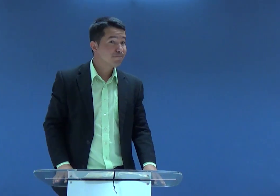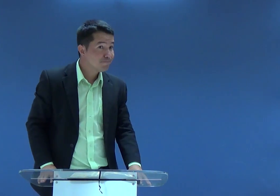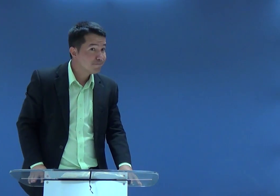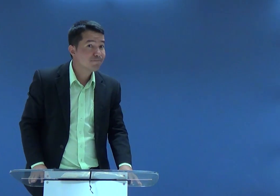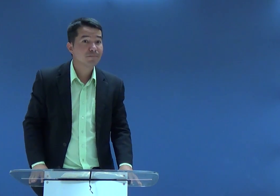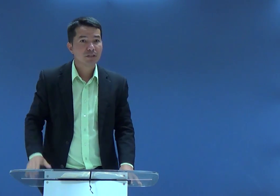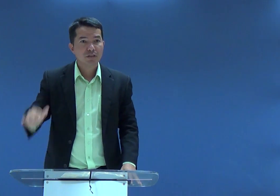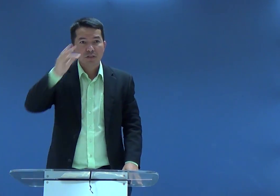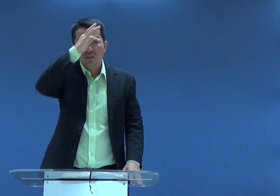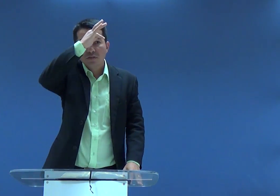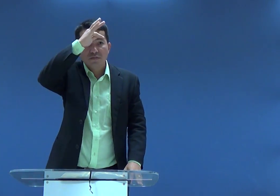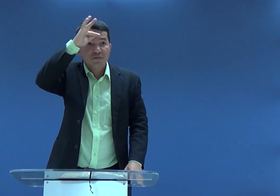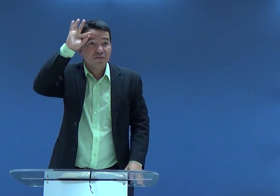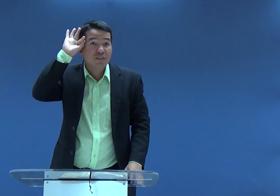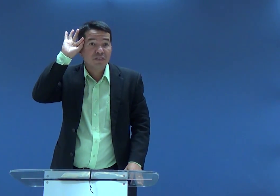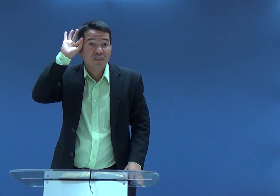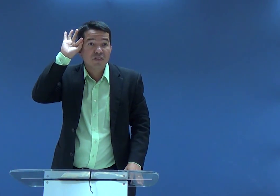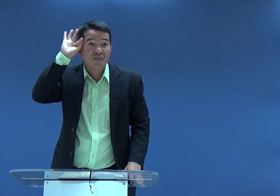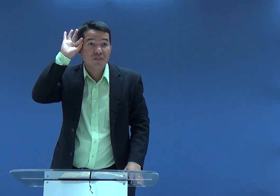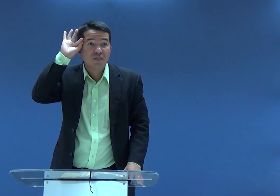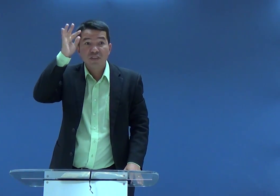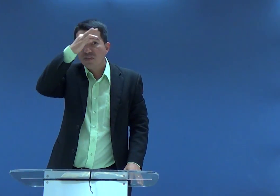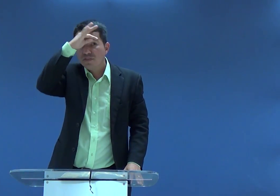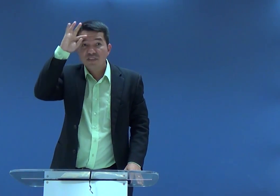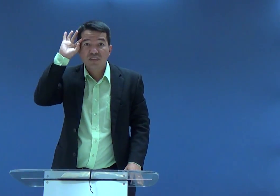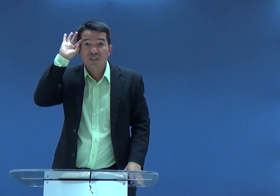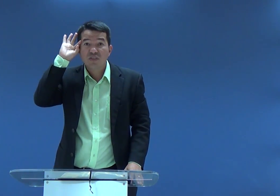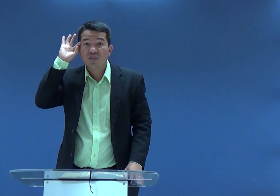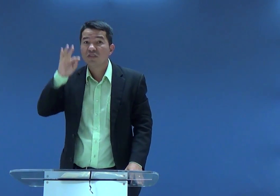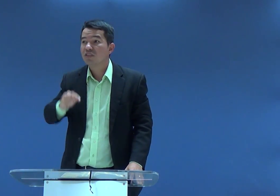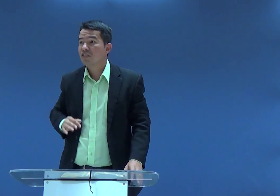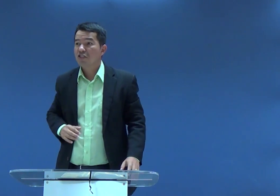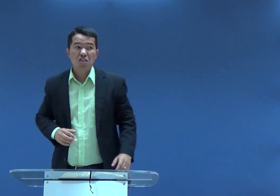Não somente a esposa, claro, mas Sansão também. Os filisteus queriam isso.